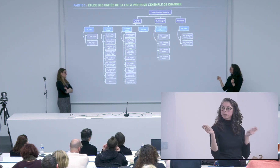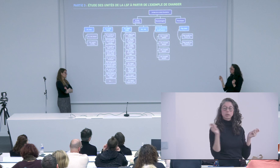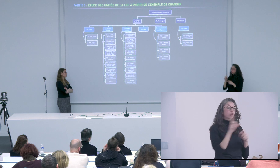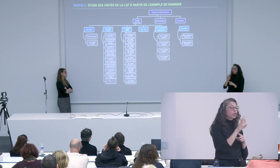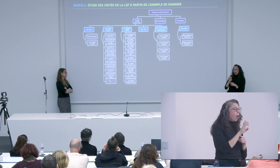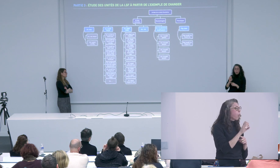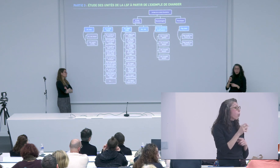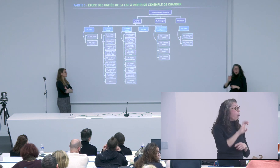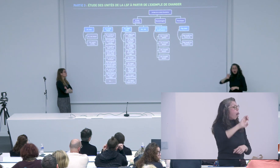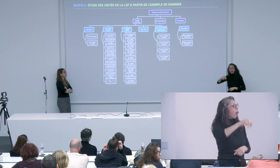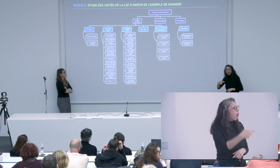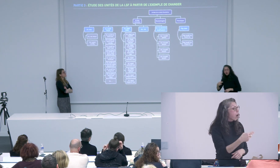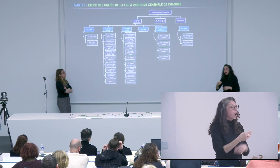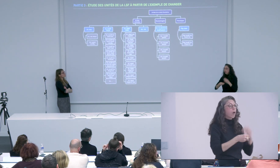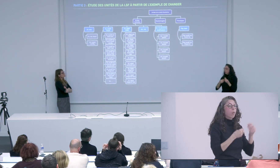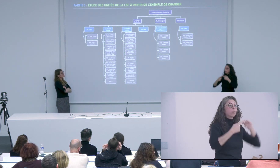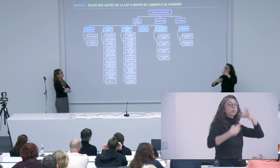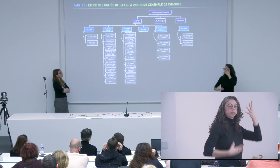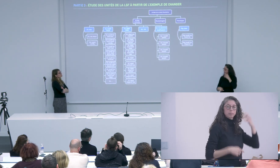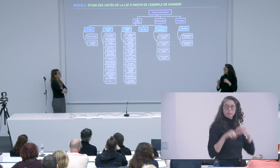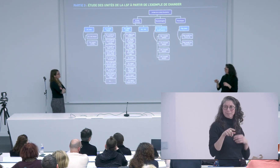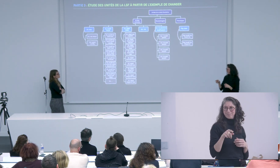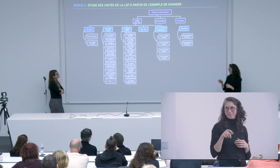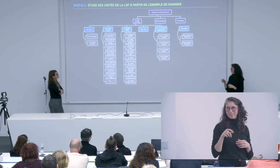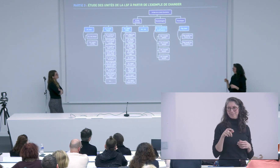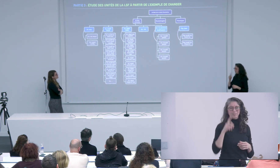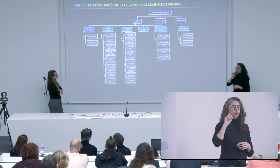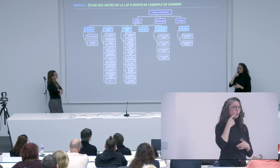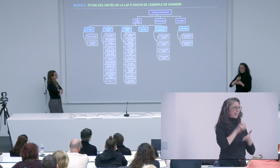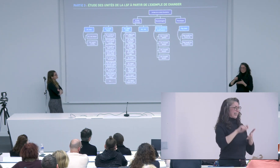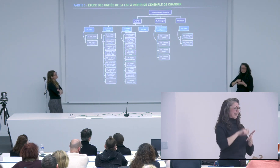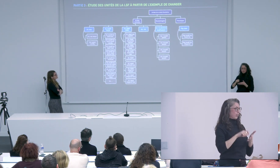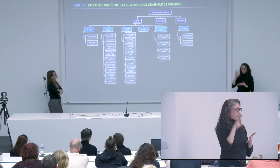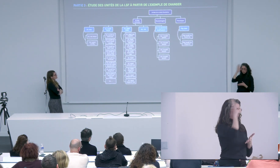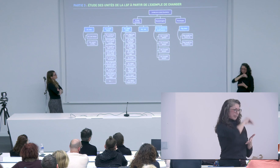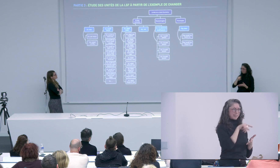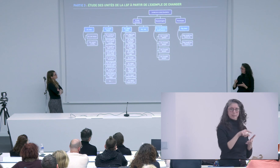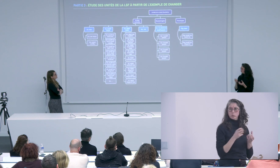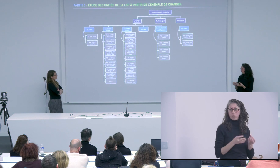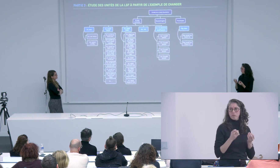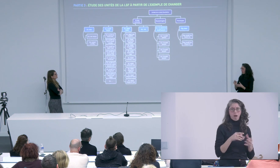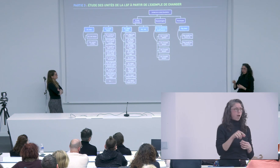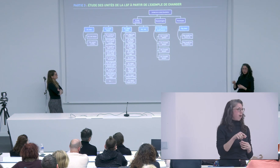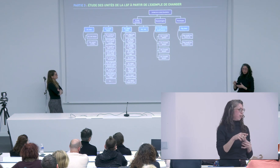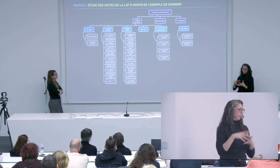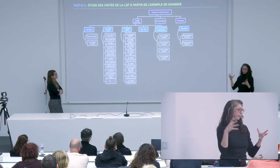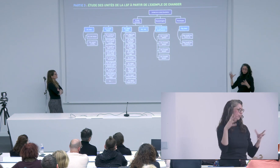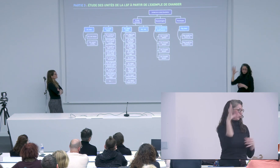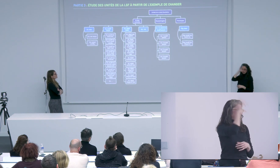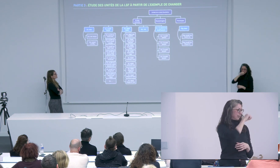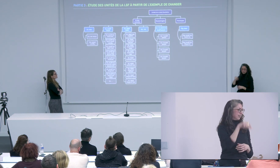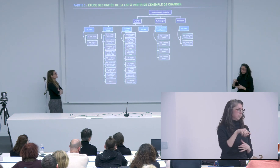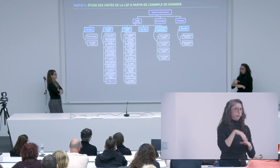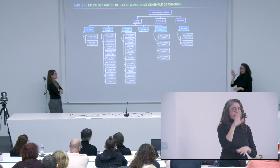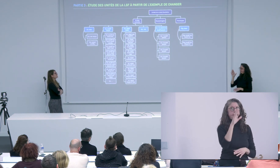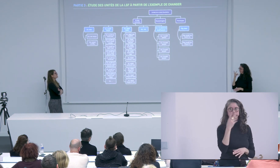qui allait être de l'ordre de la préposition donc on a en on a a etc souvent quand les sourds écrivent ils oublient